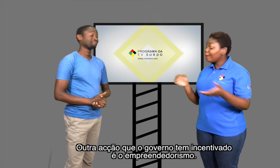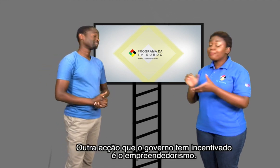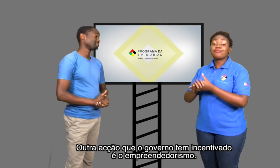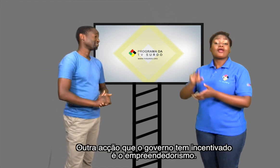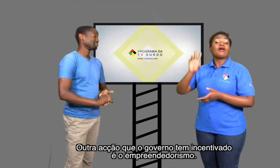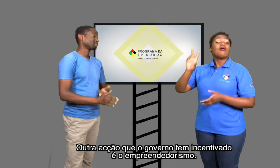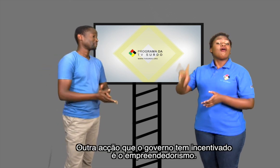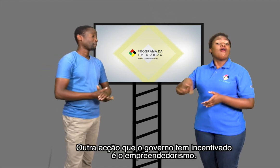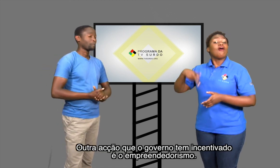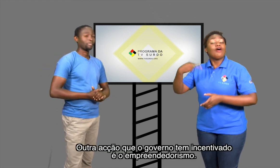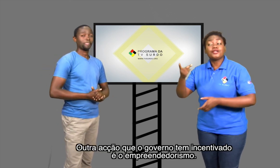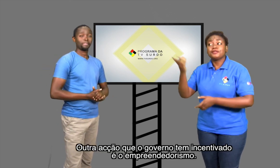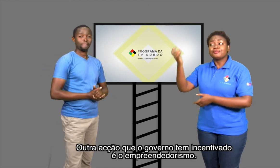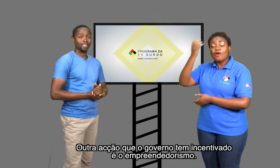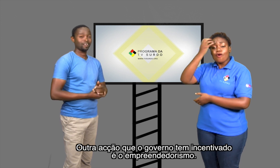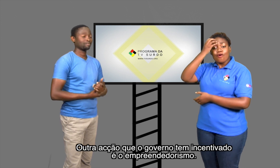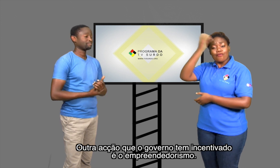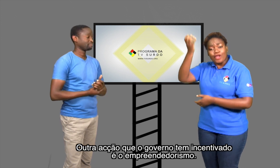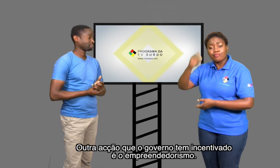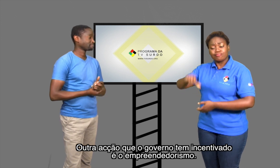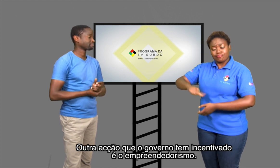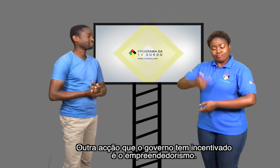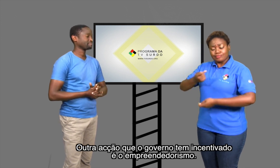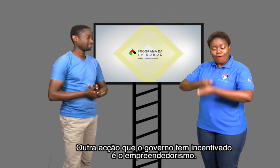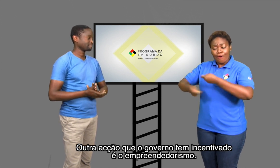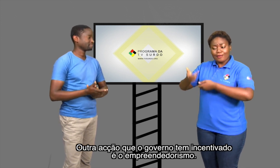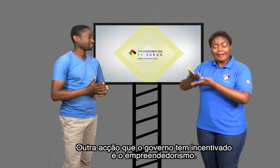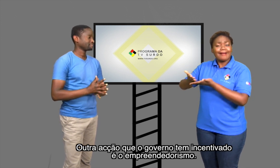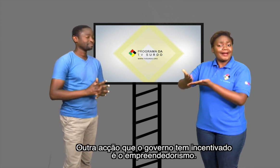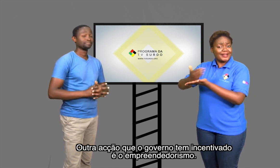ação que o governo tem incentivado é o empreendedorismo.